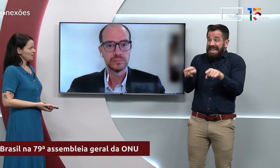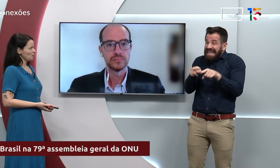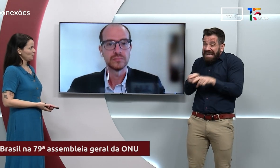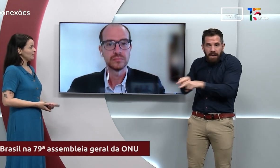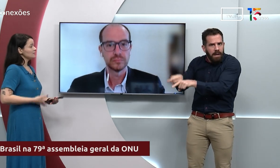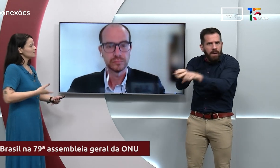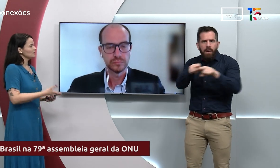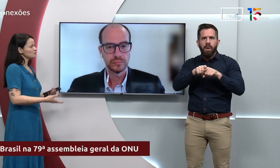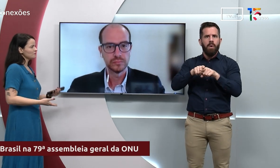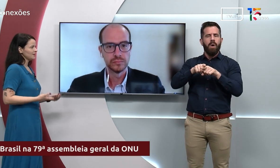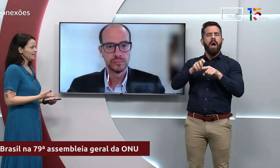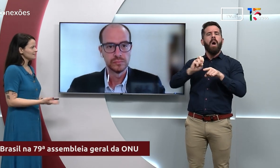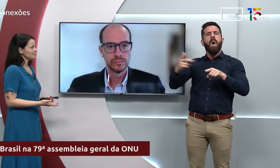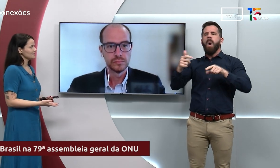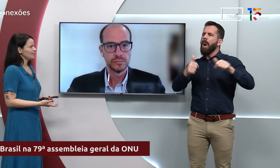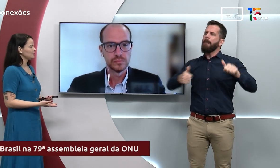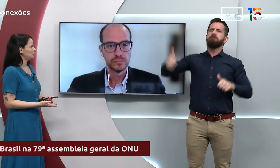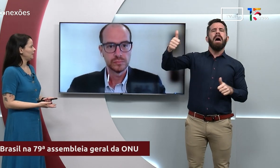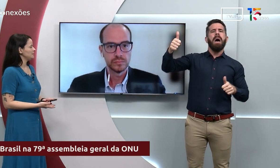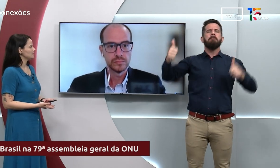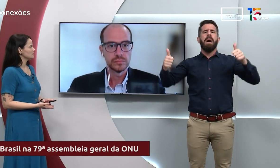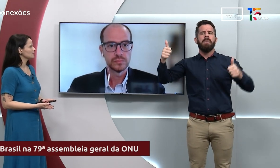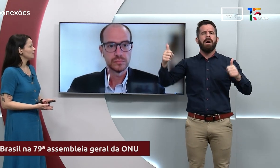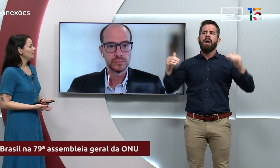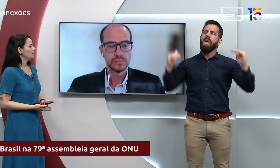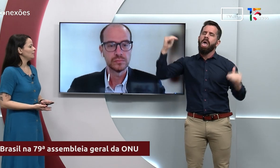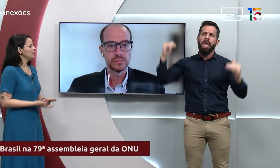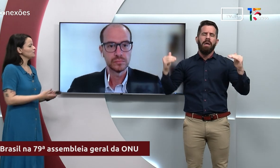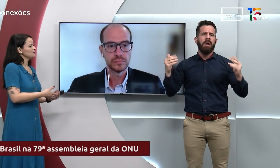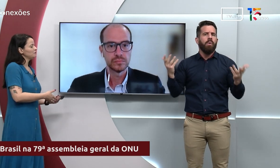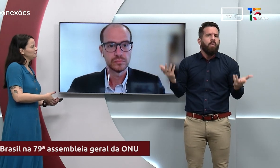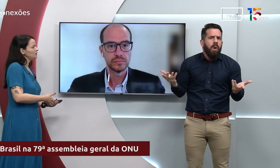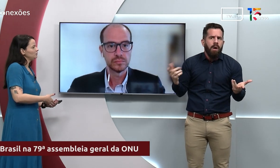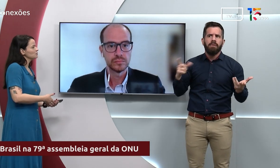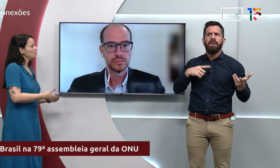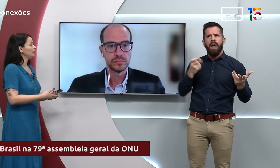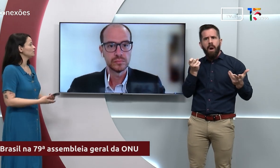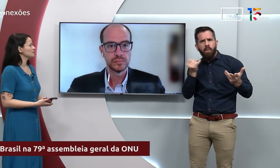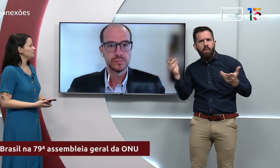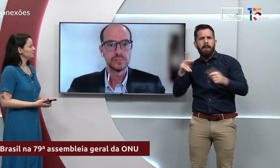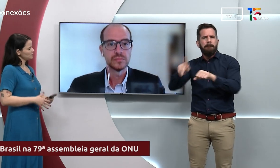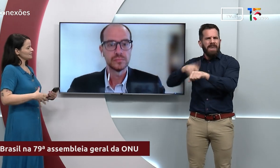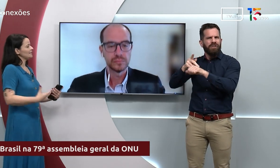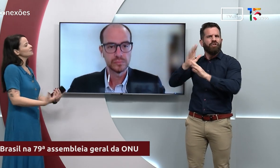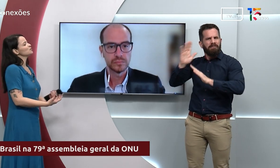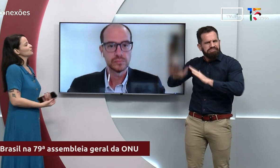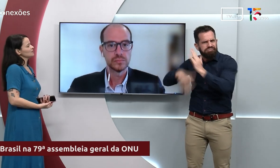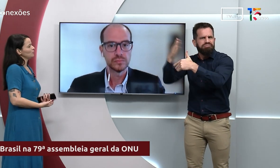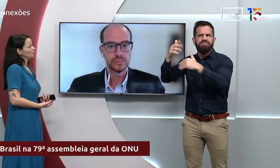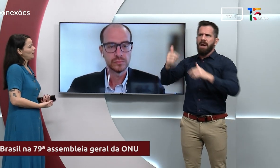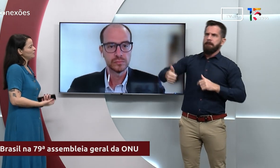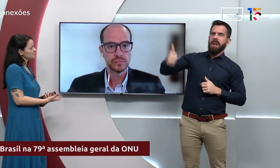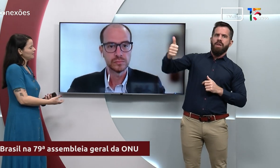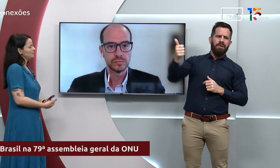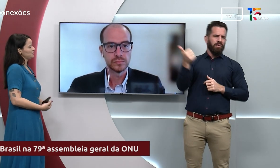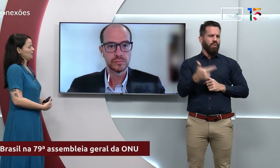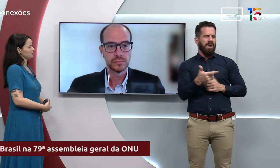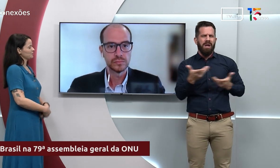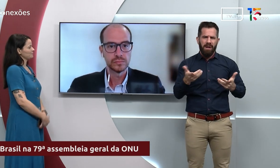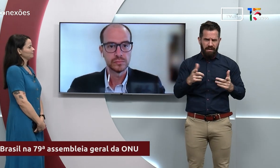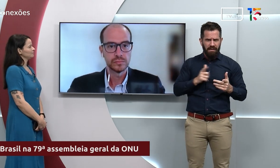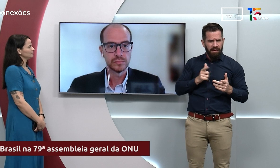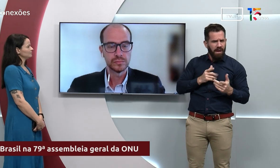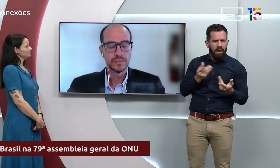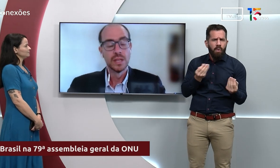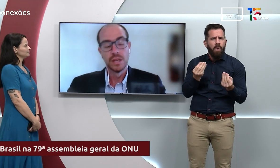discussão, existem diferenças entre países mais desenvolvidos ou menos desenvolvidos nessa discussão global. Explica para a